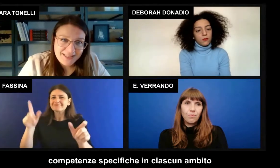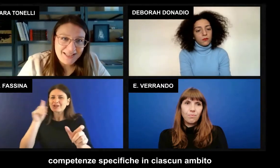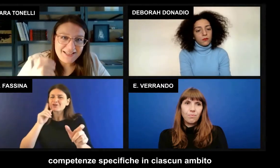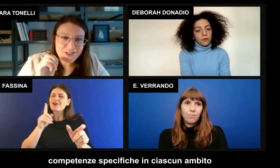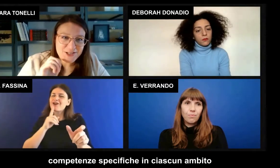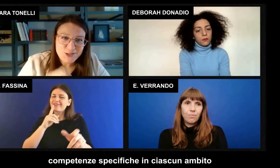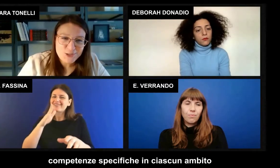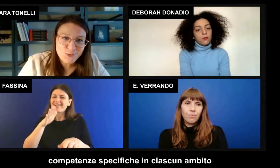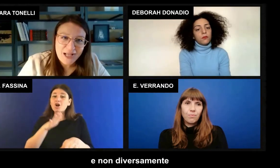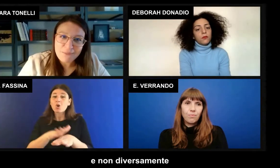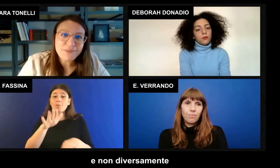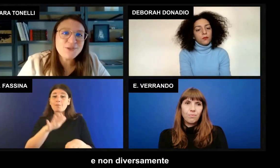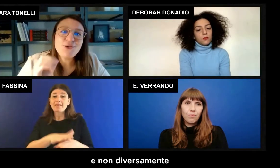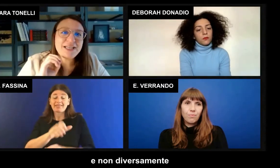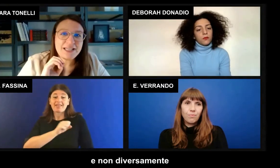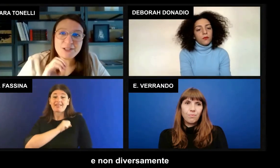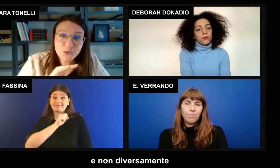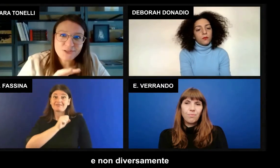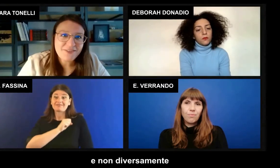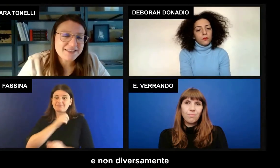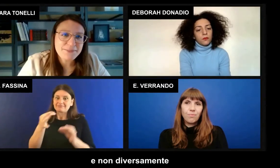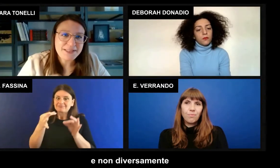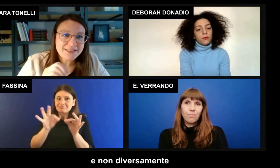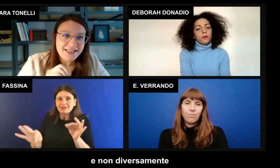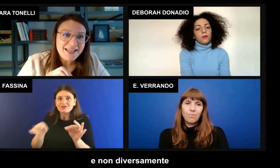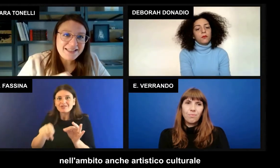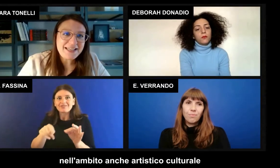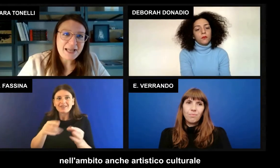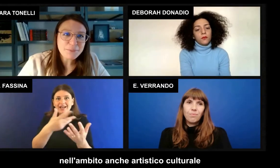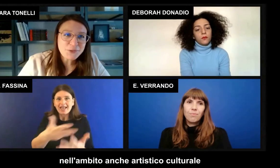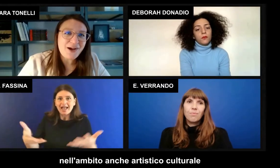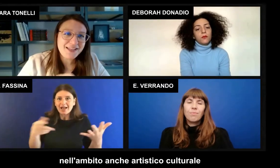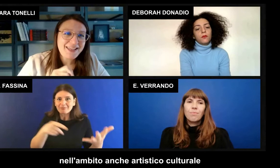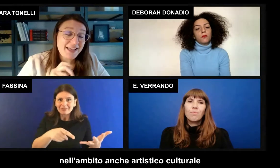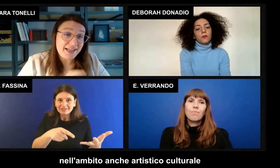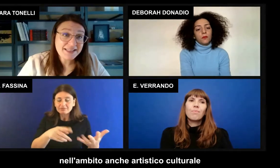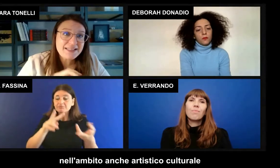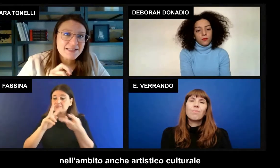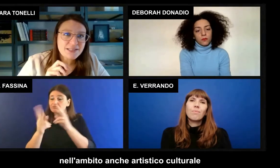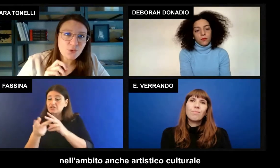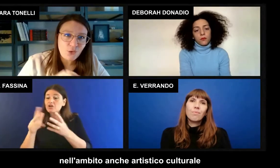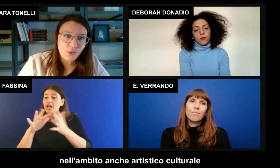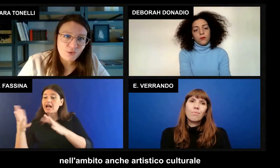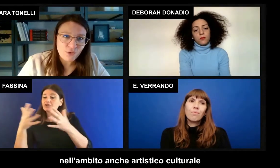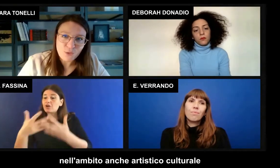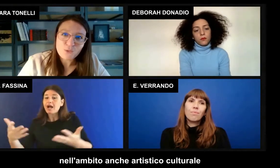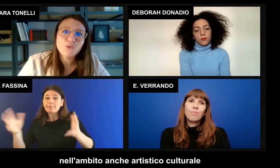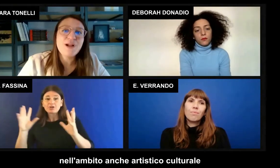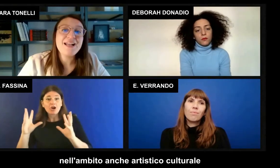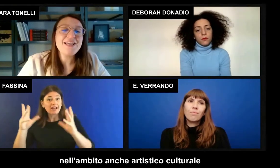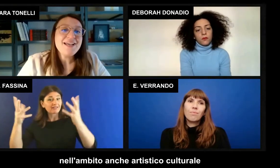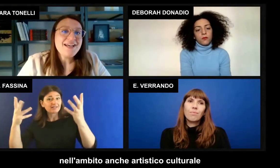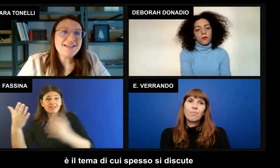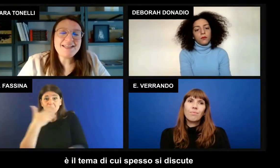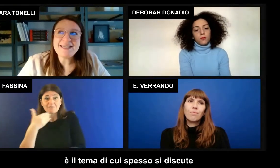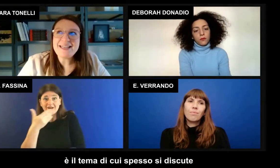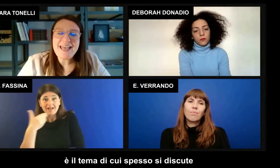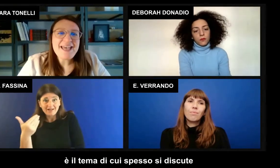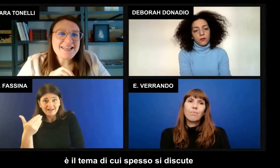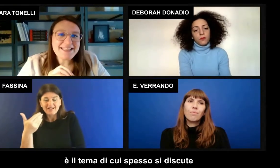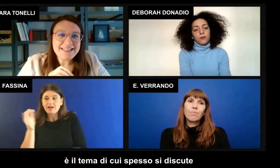specifiche in ciascun ambito e non diversamente nell'ambito anche artistico, culturale.